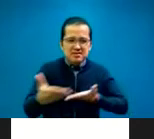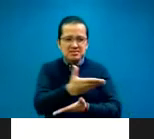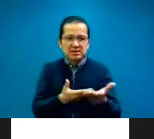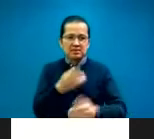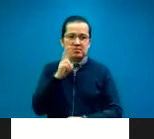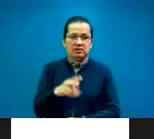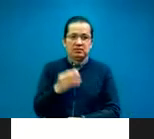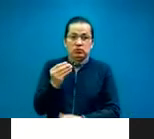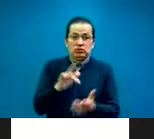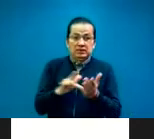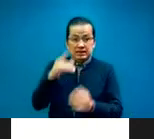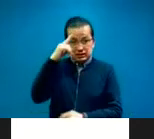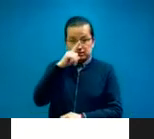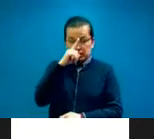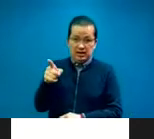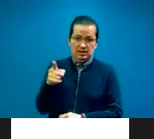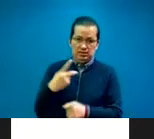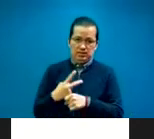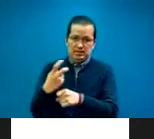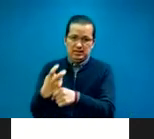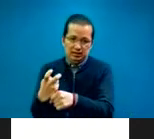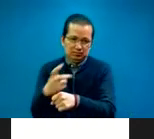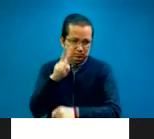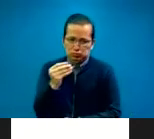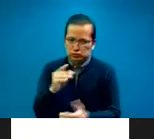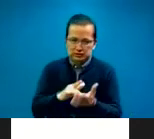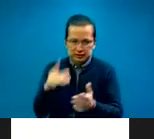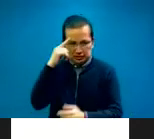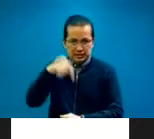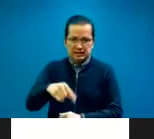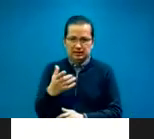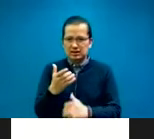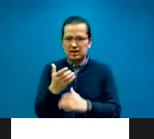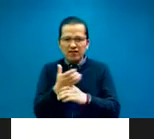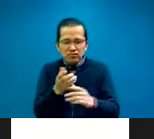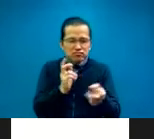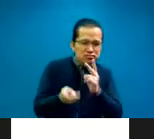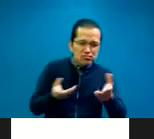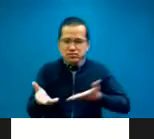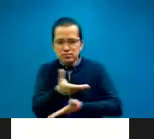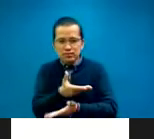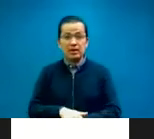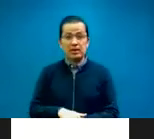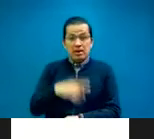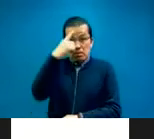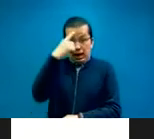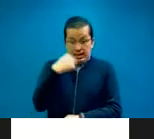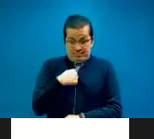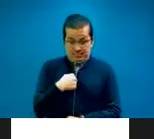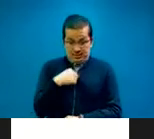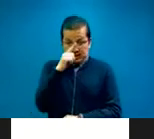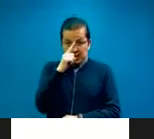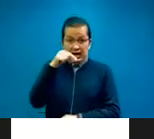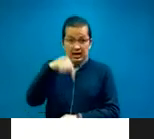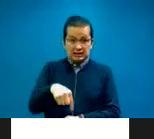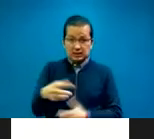parte del café. Y ha sido un placer unirme al café con colegas, pues ya